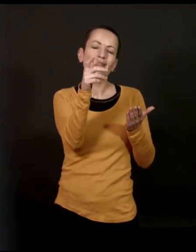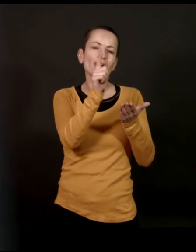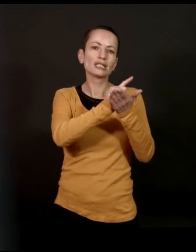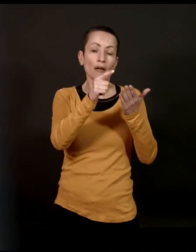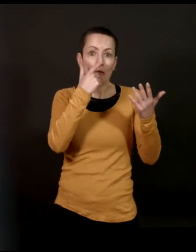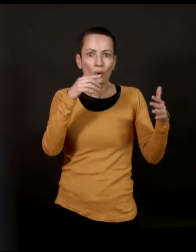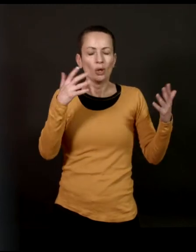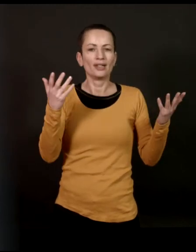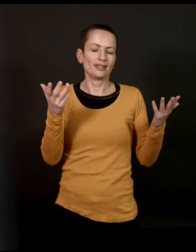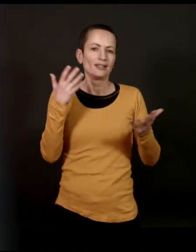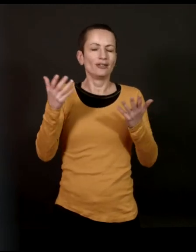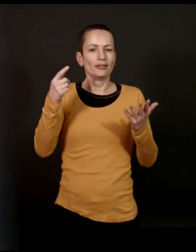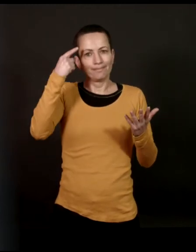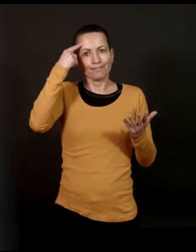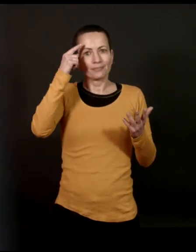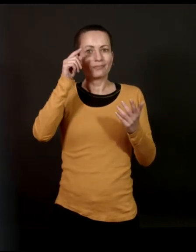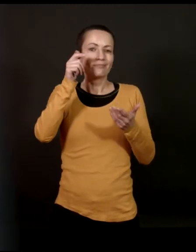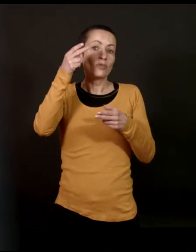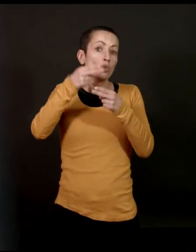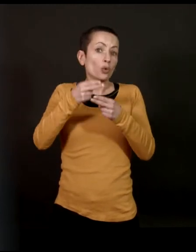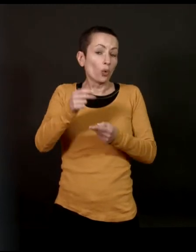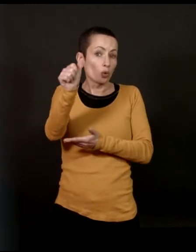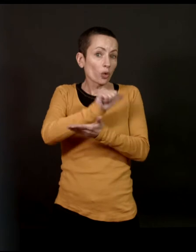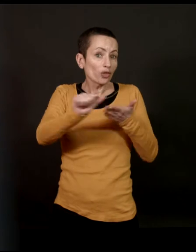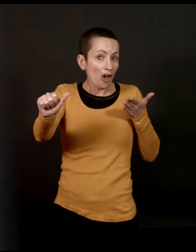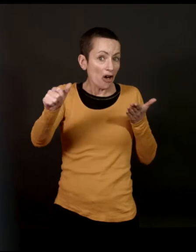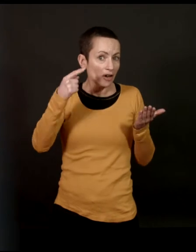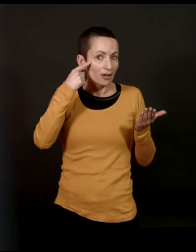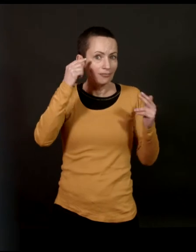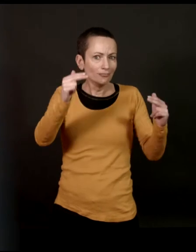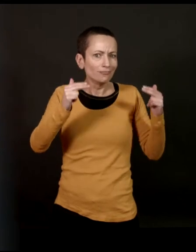un terme qui vous impressionne. Ou en tout cas, vous avez en tête des auteurs que vous estimez tellement.